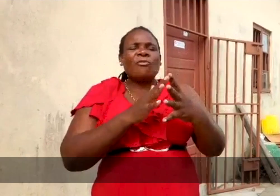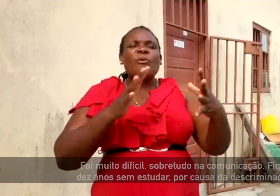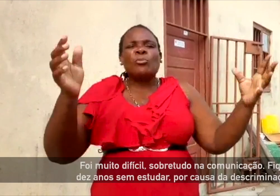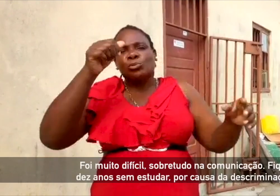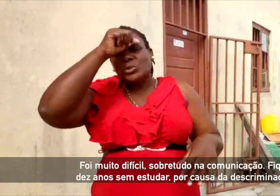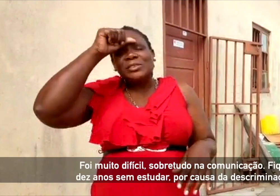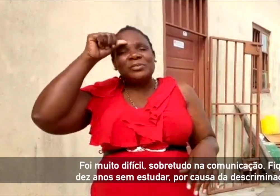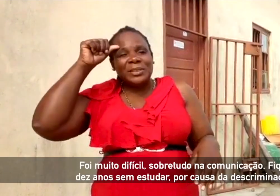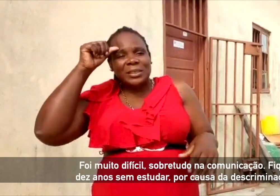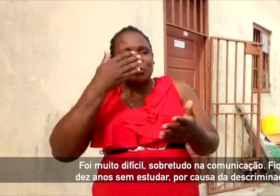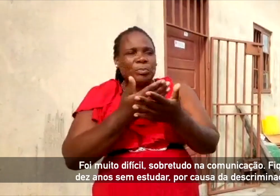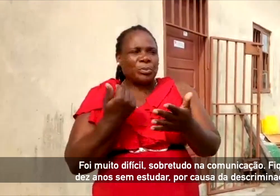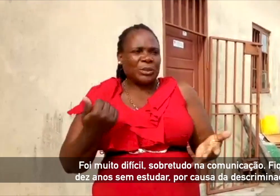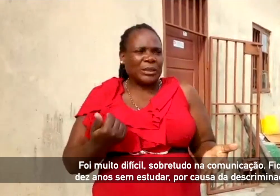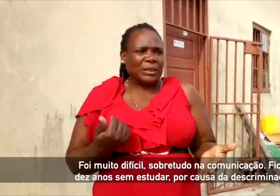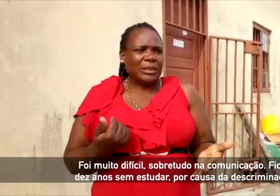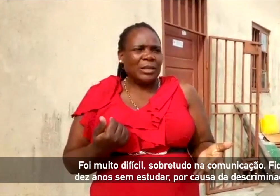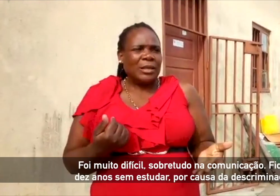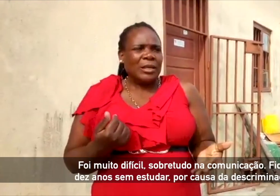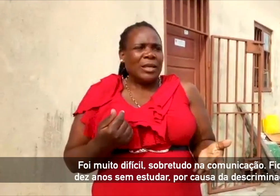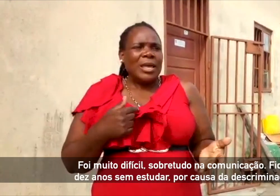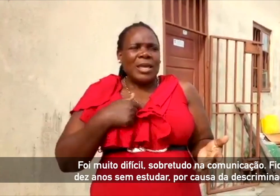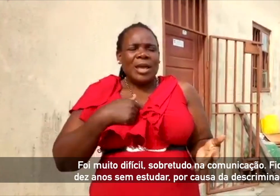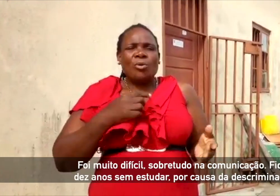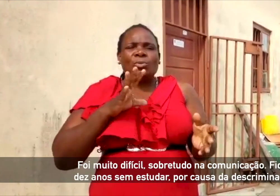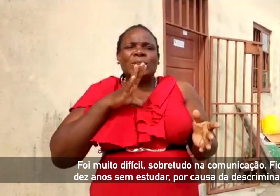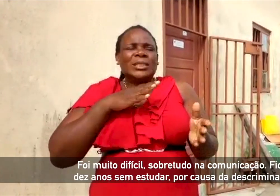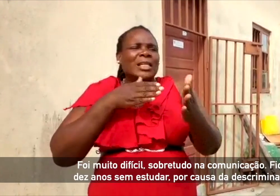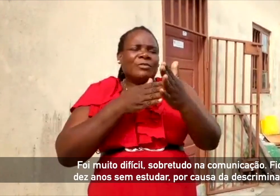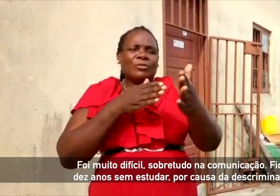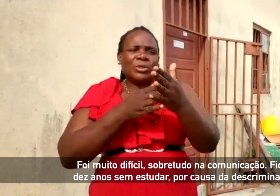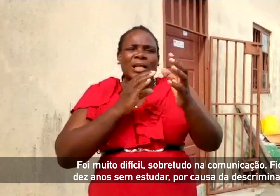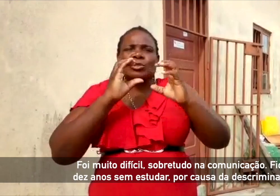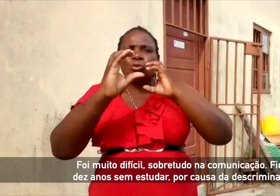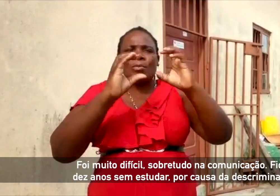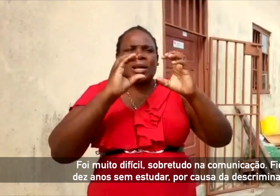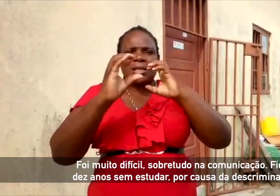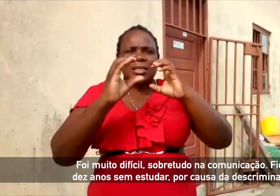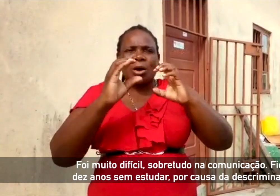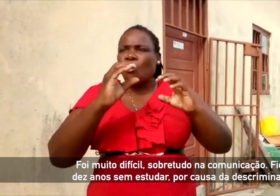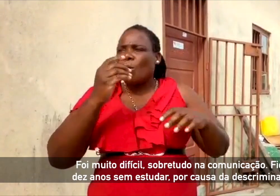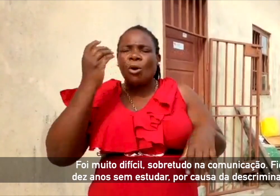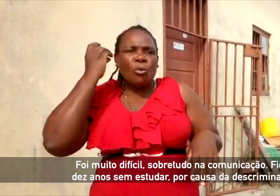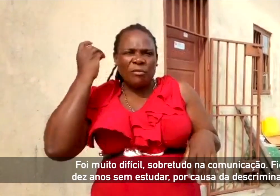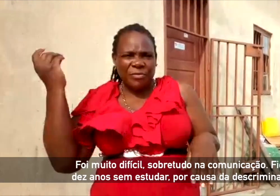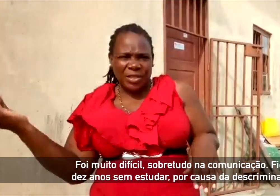Foi muito difícil, sobretudo na comunicação. Fiquei dez anos sem estudar, por causa de